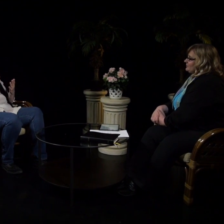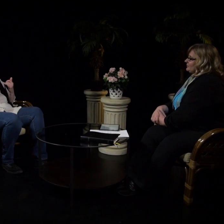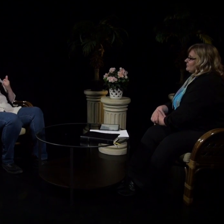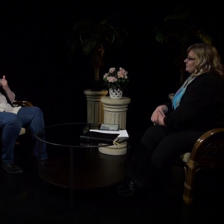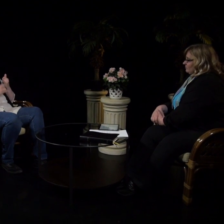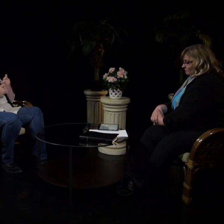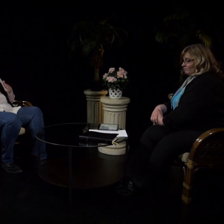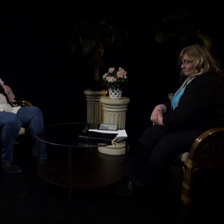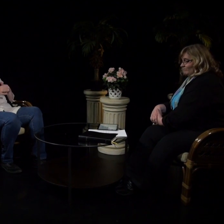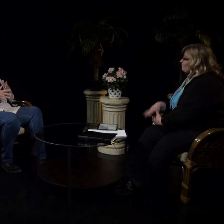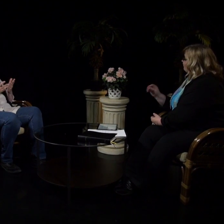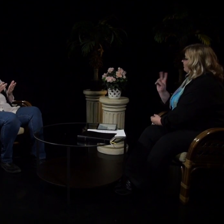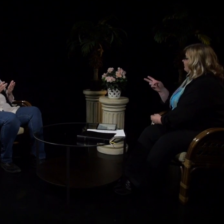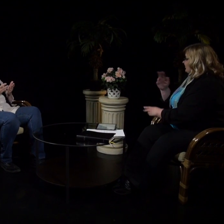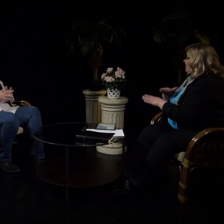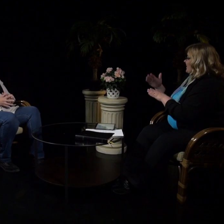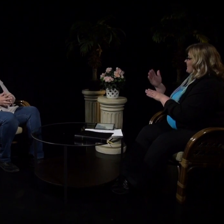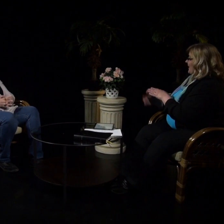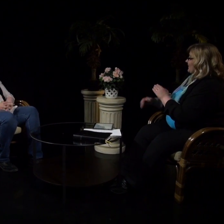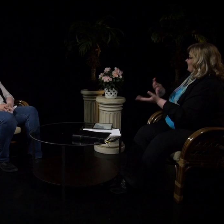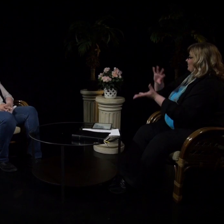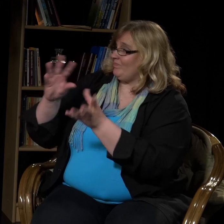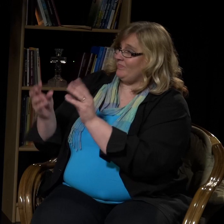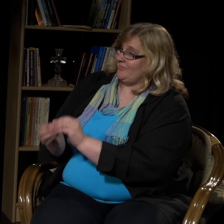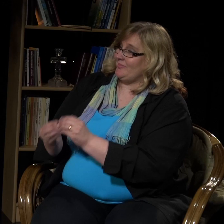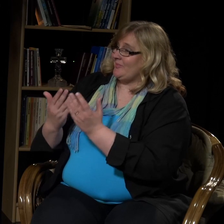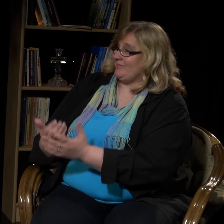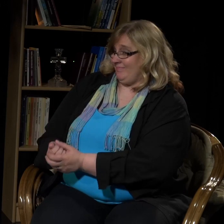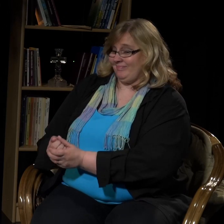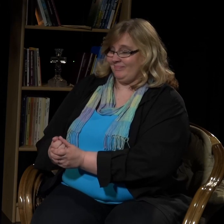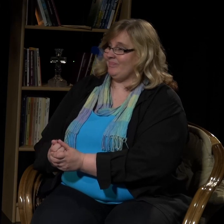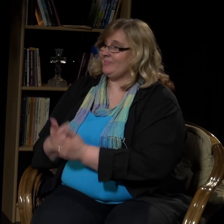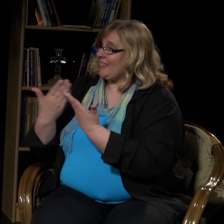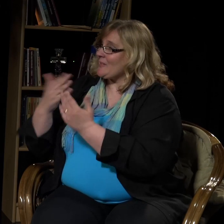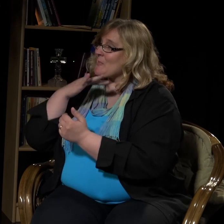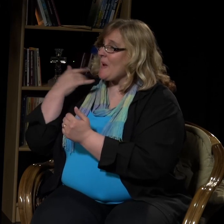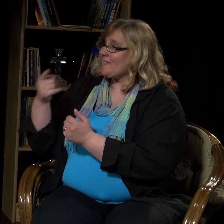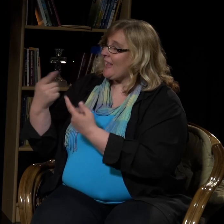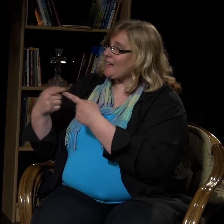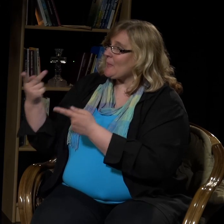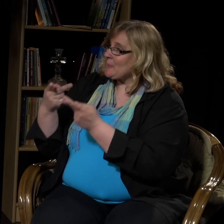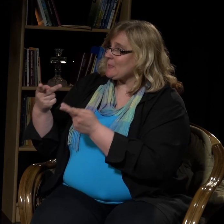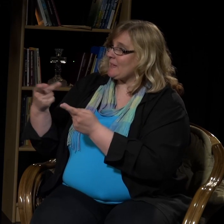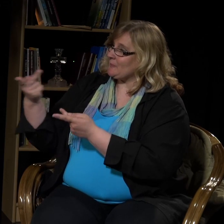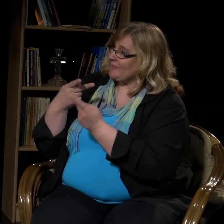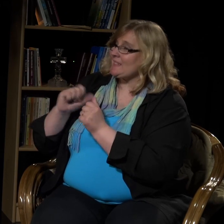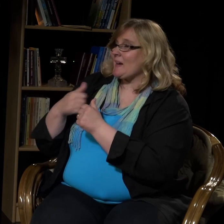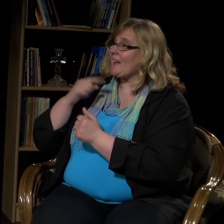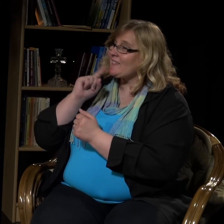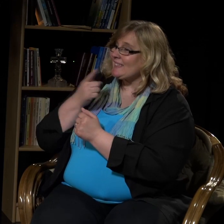ihmeellinen kokonaisuus ja tähän me varmaan sitten lopetamme. Kyllä, tähän itse asiassa onkin hyvä päättää. Kiitos sinulle